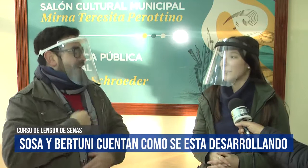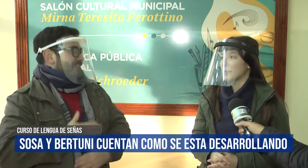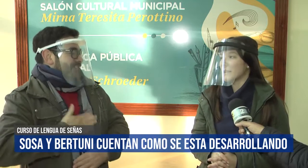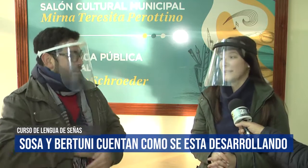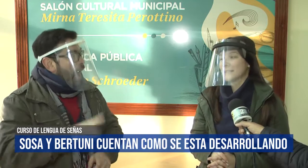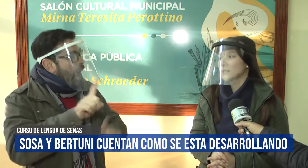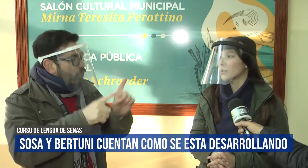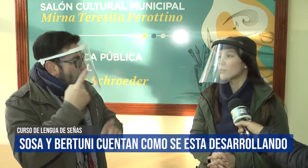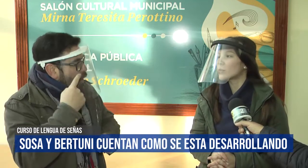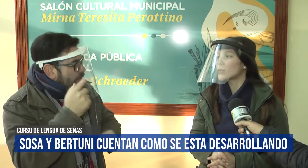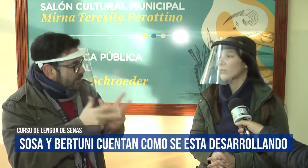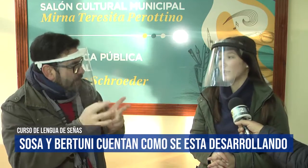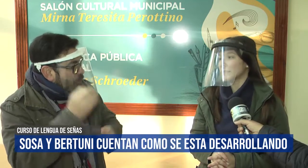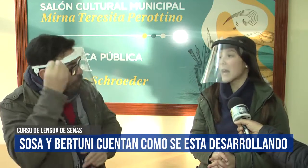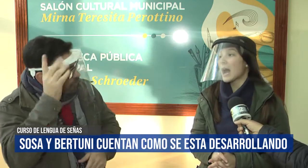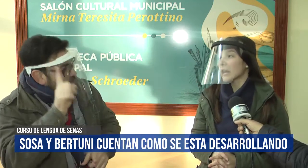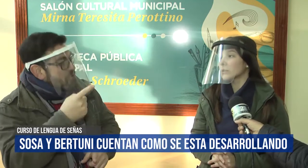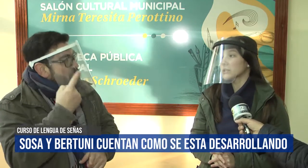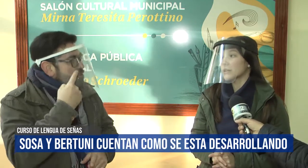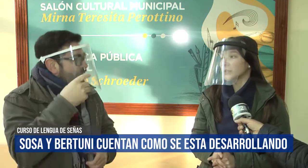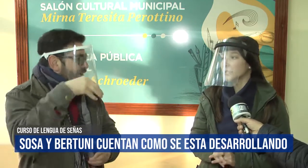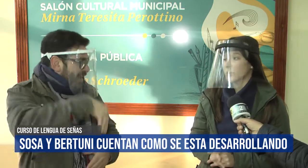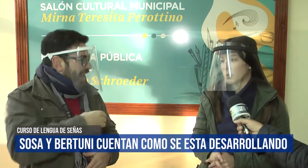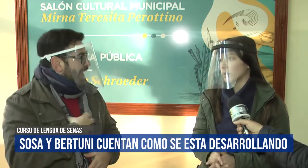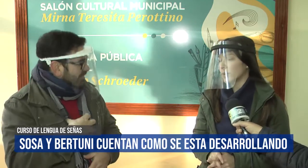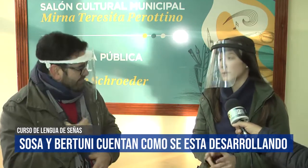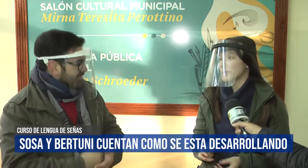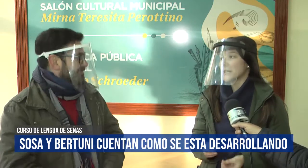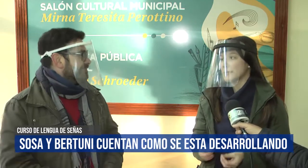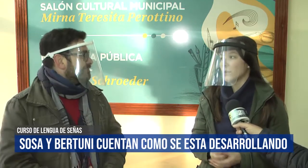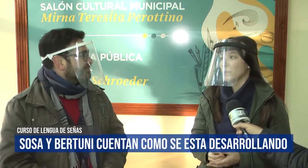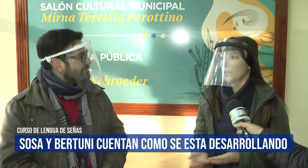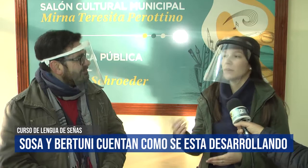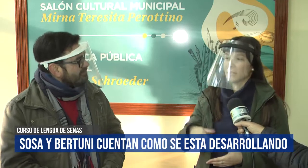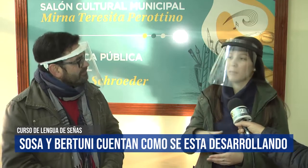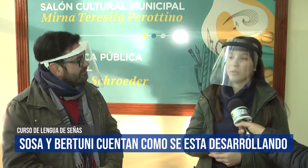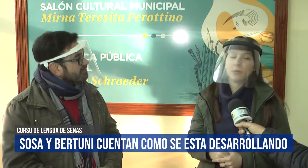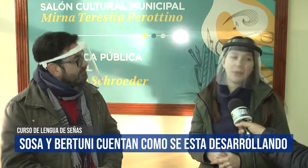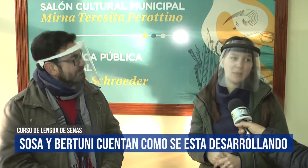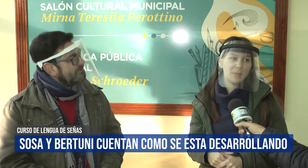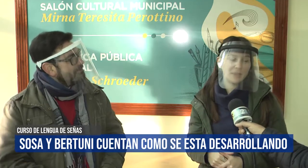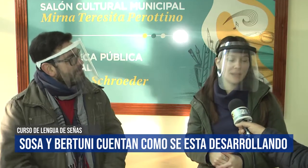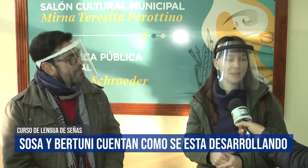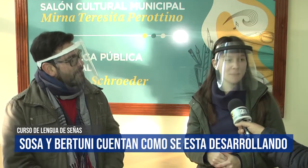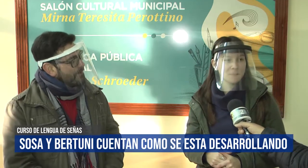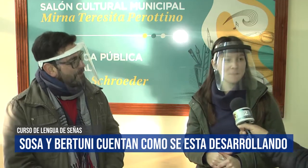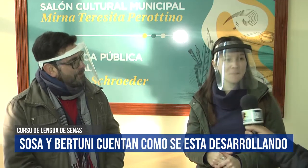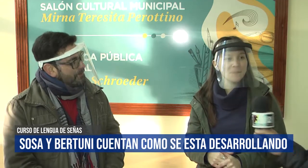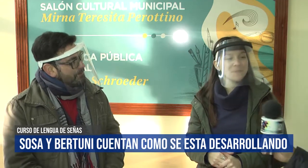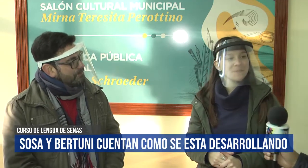la primera vez, así que estoy muy feliz. Algunos ya conocen un poco de lengua de señas y se han olvidado y han vuelto para volver a aprenderla. Bueno, y a vos,